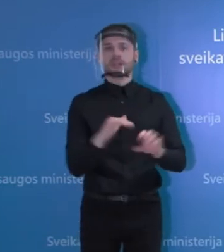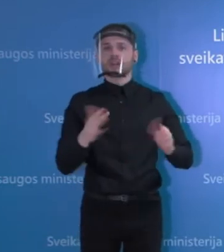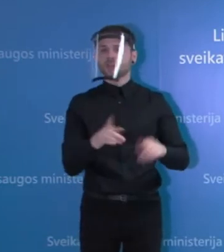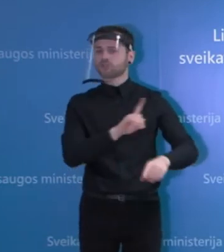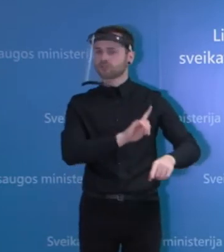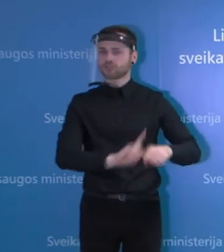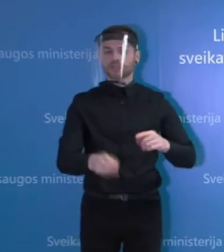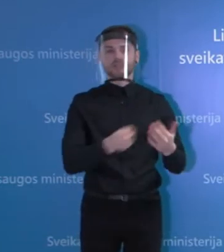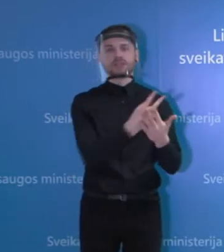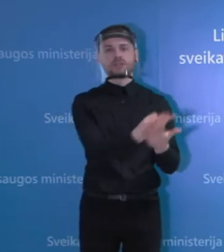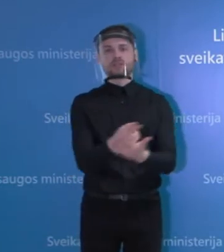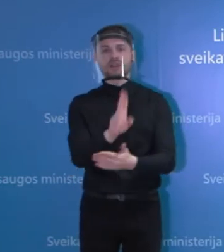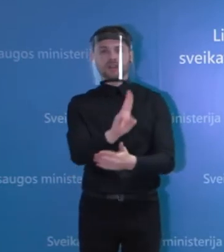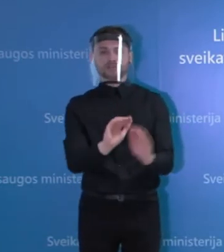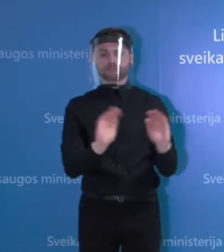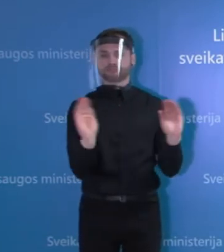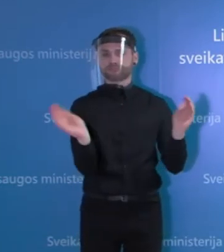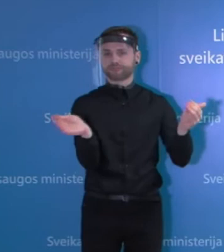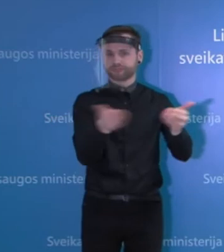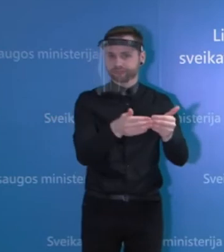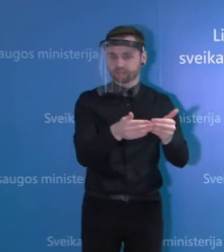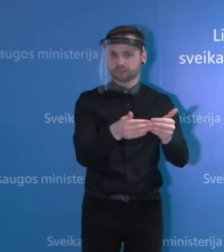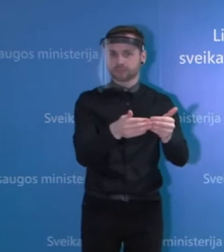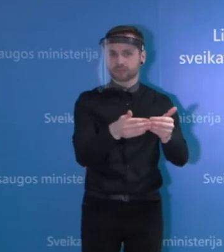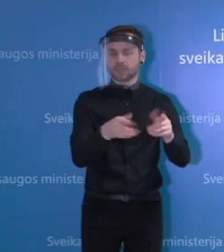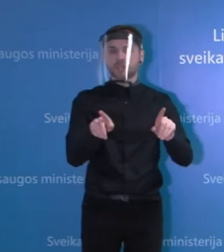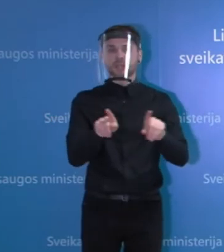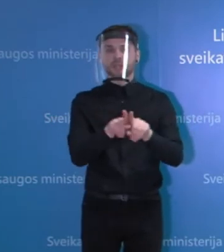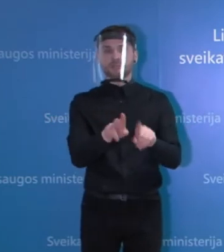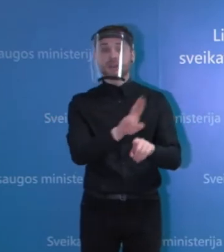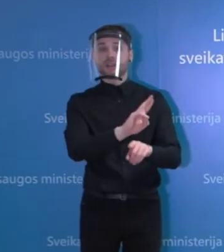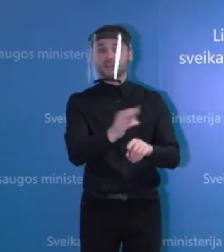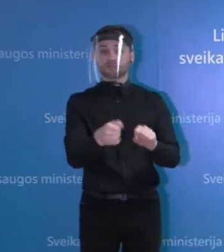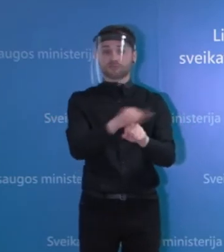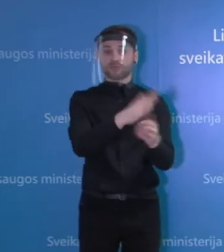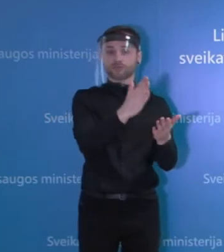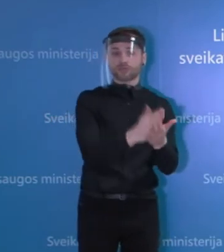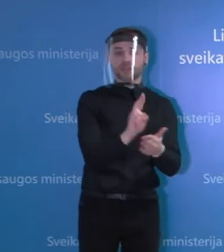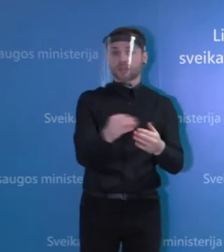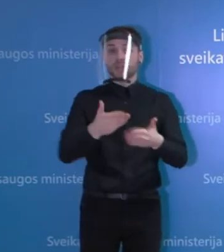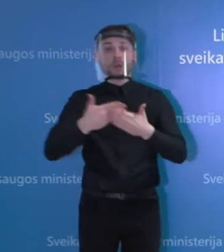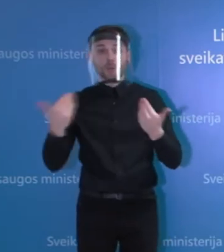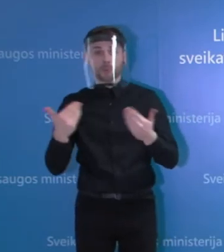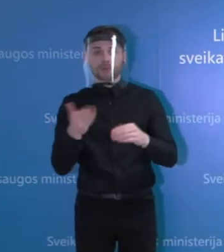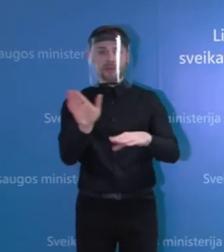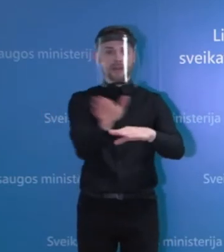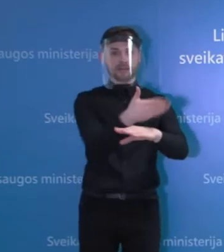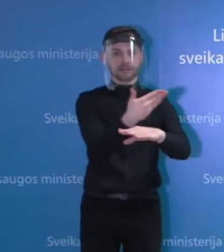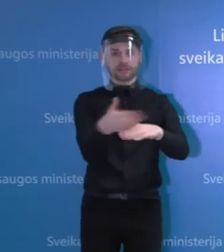nedelsant izoliuoti pacientus, atskirti COVID-19 teigiamus nuo neigiamų ir juos atskirai izoliuoti.